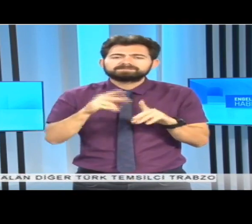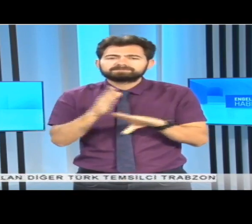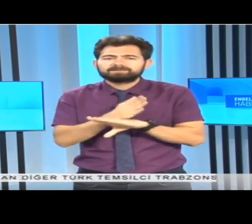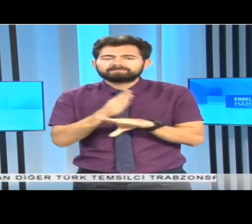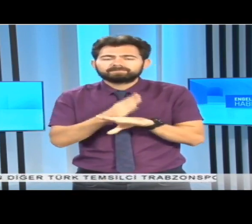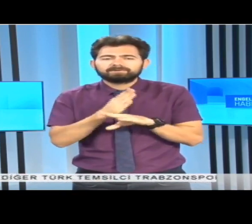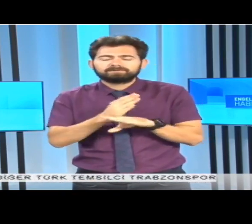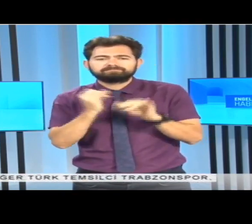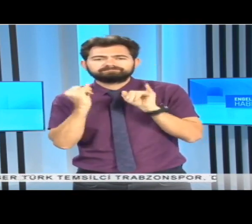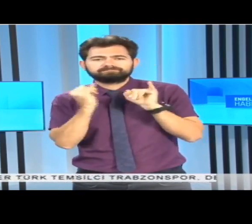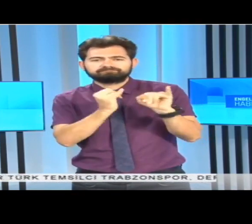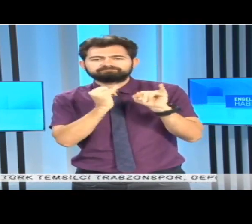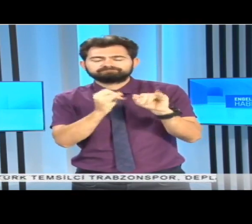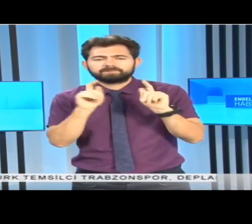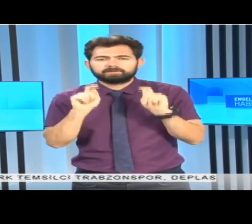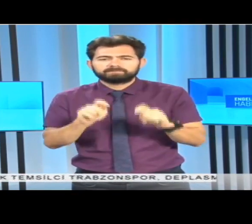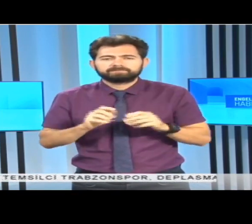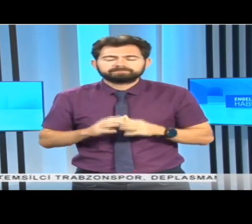tepki gösterdi.